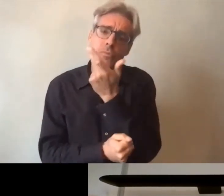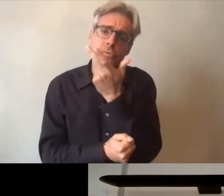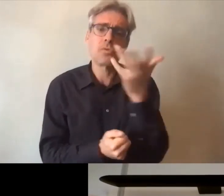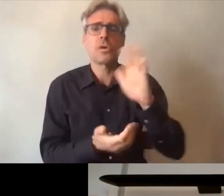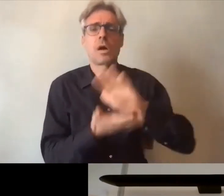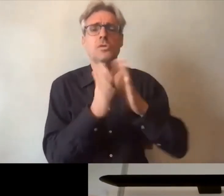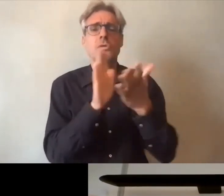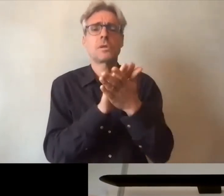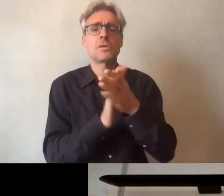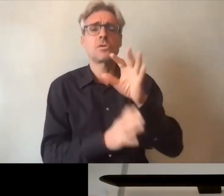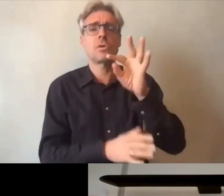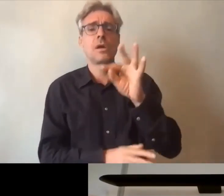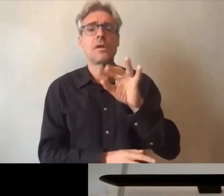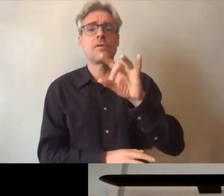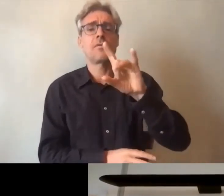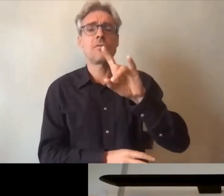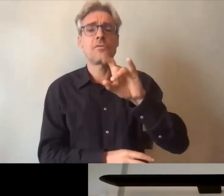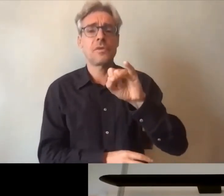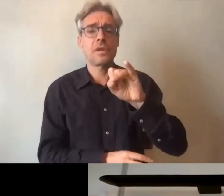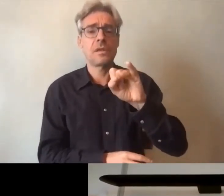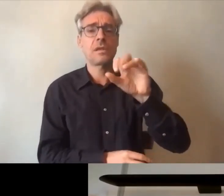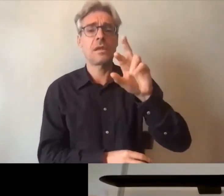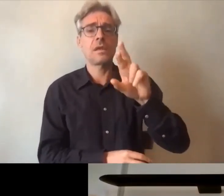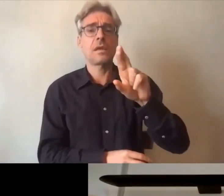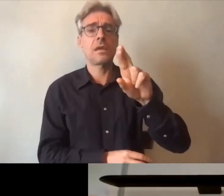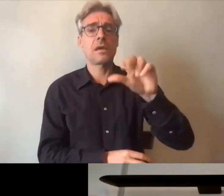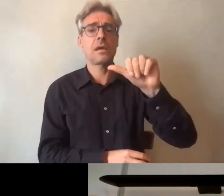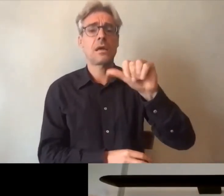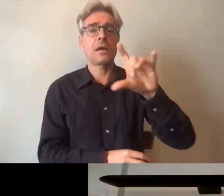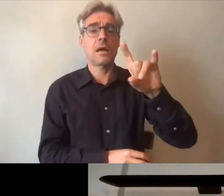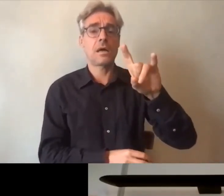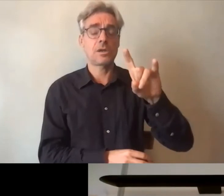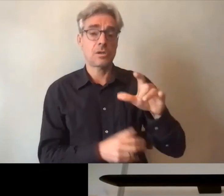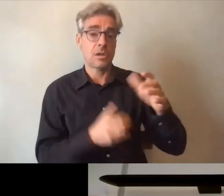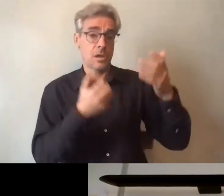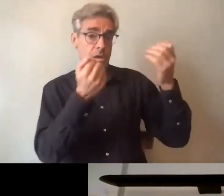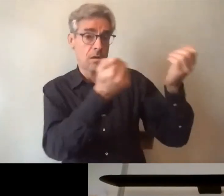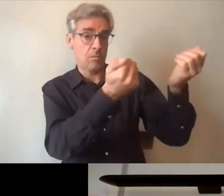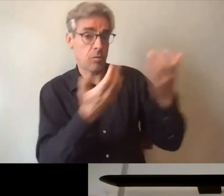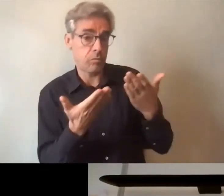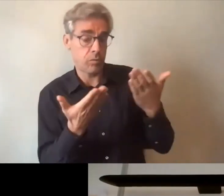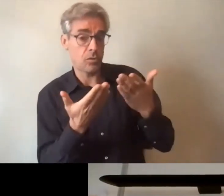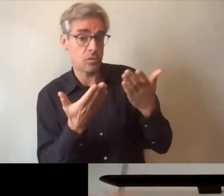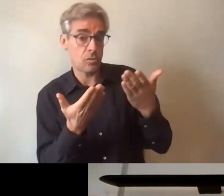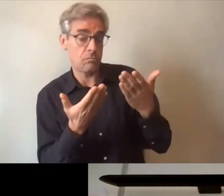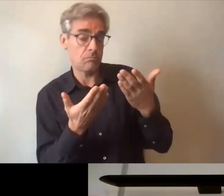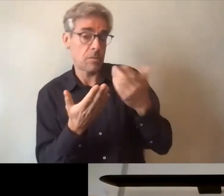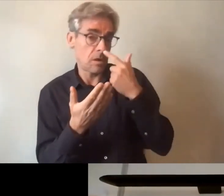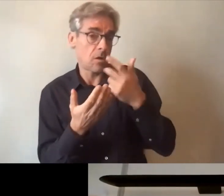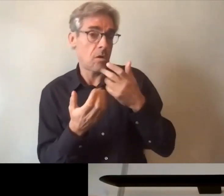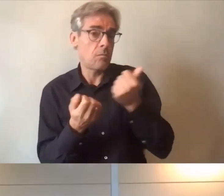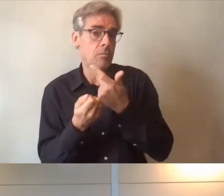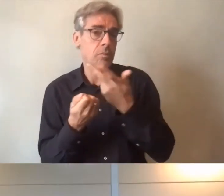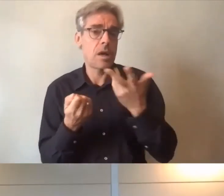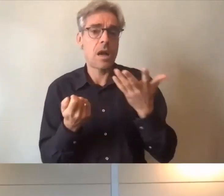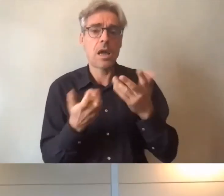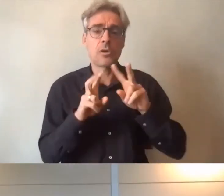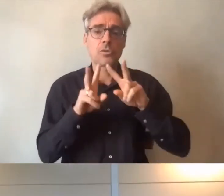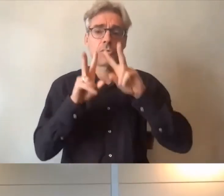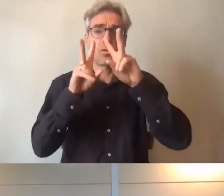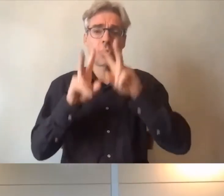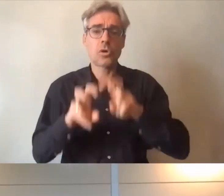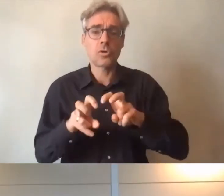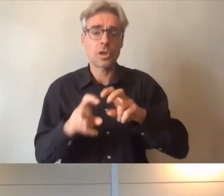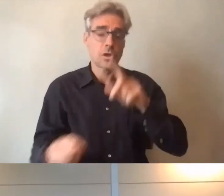la FIRA peut se définir comme la mise en œuvre de toute une série de recherche dont le